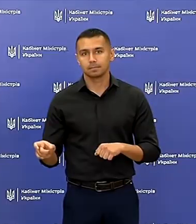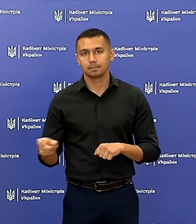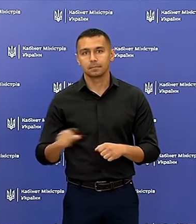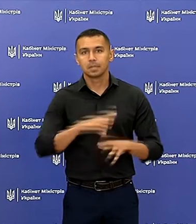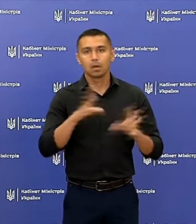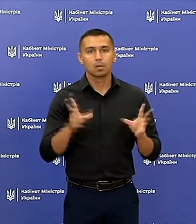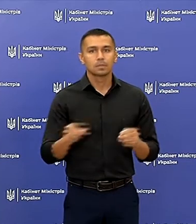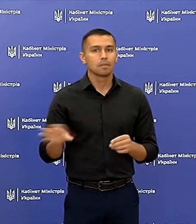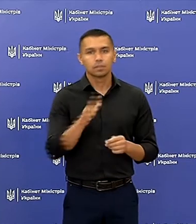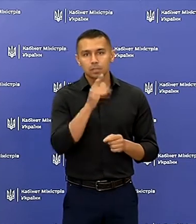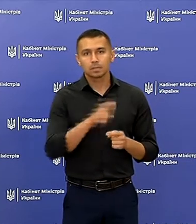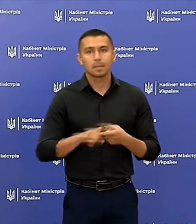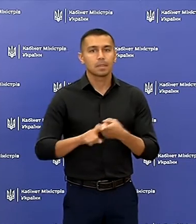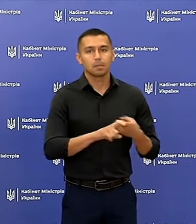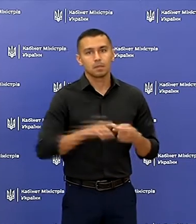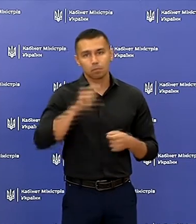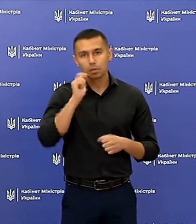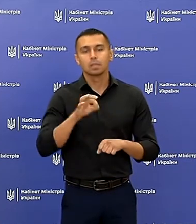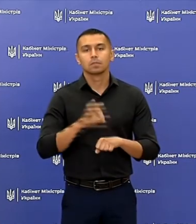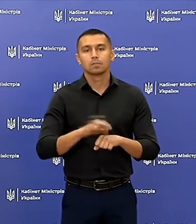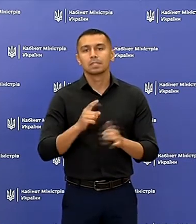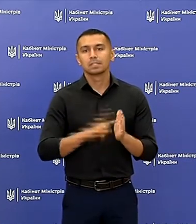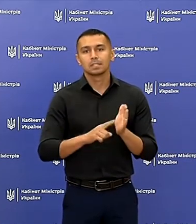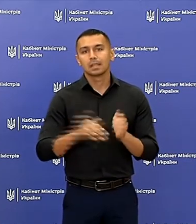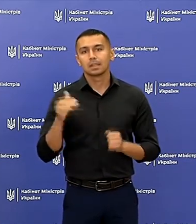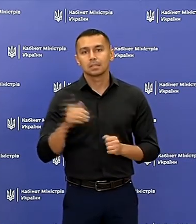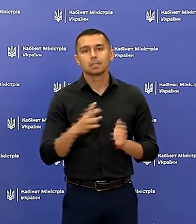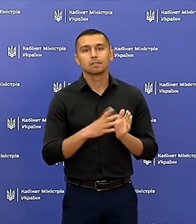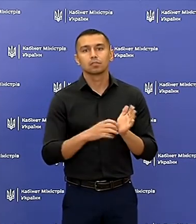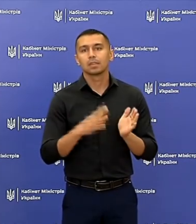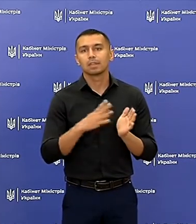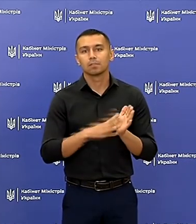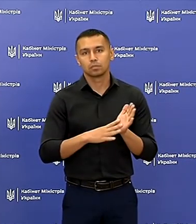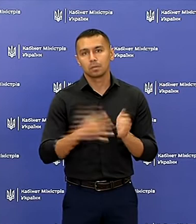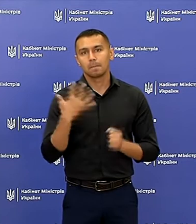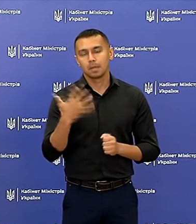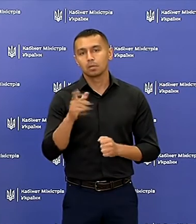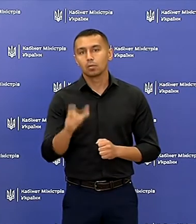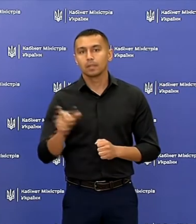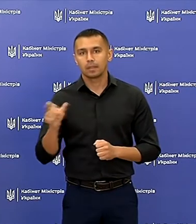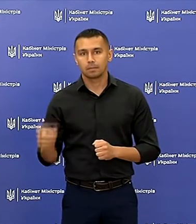Загалом за весь час пандемії в Україні захворіло 60 тисяч 995 людей.